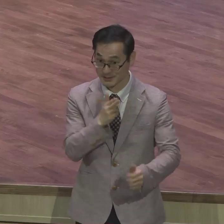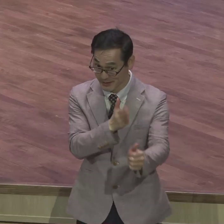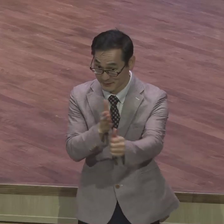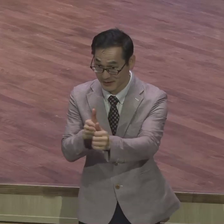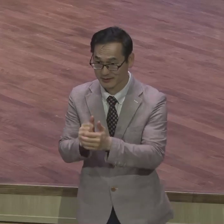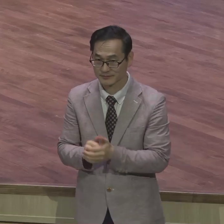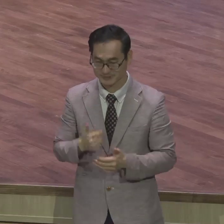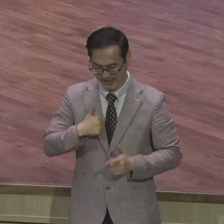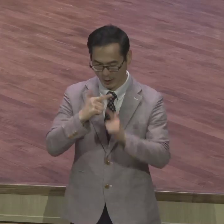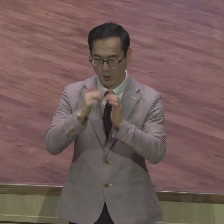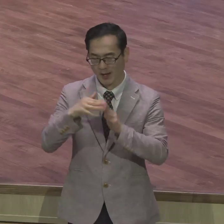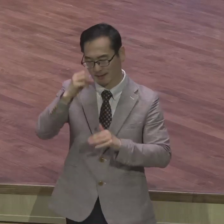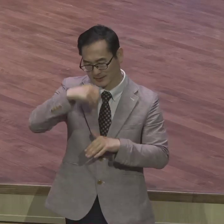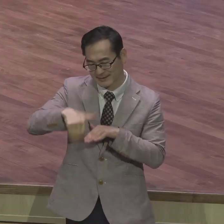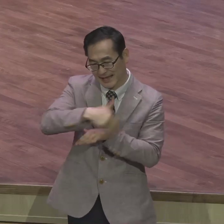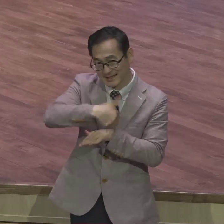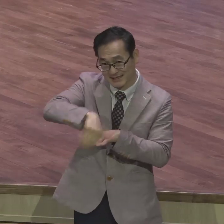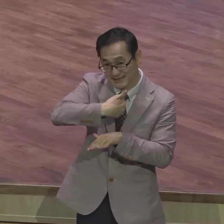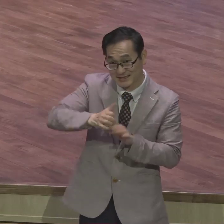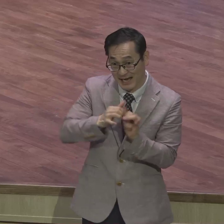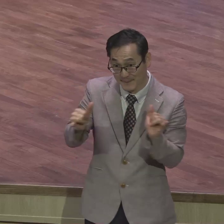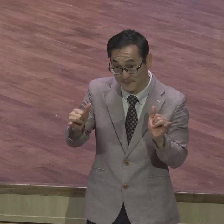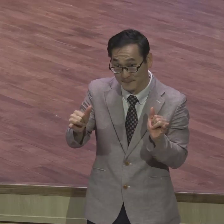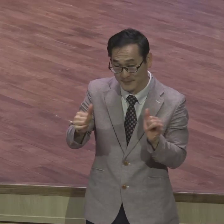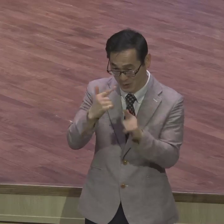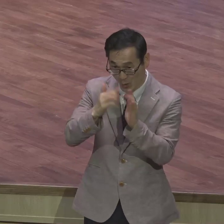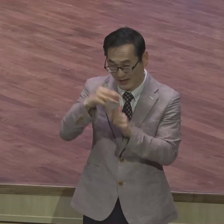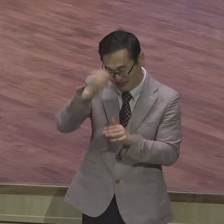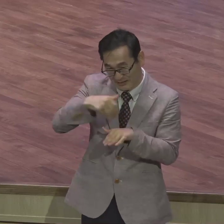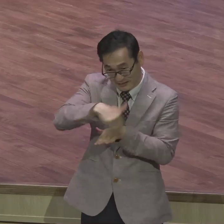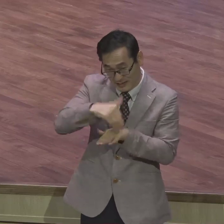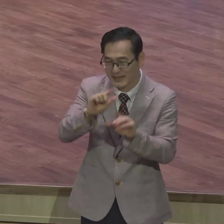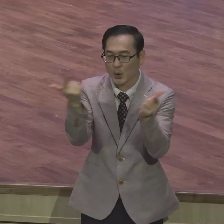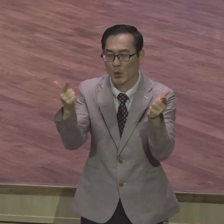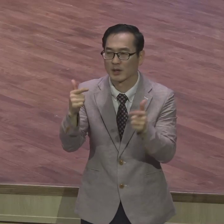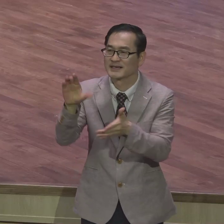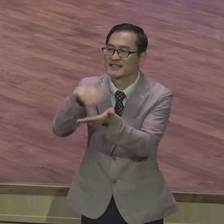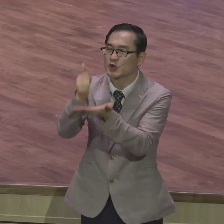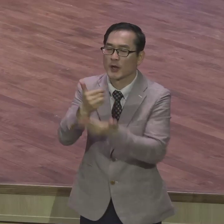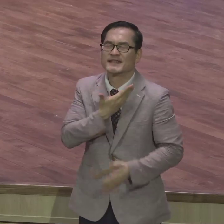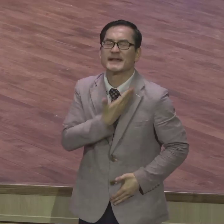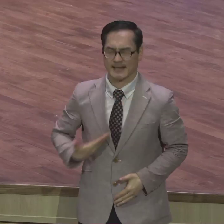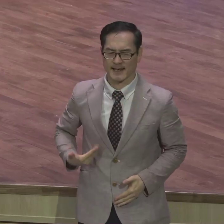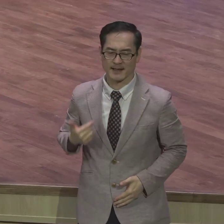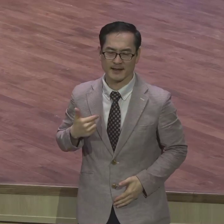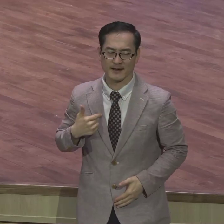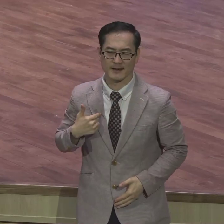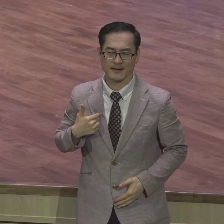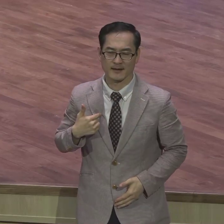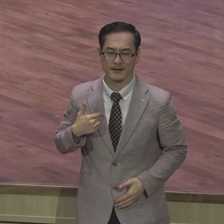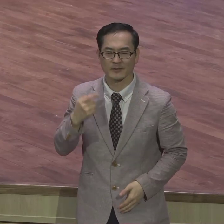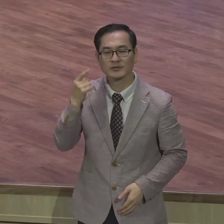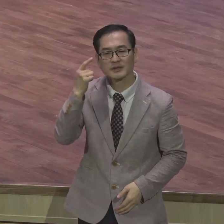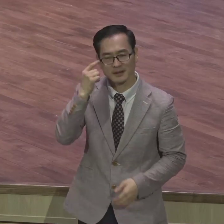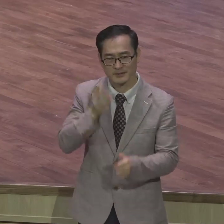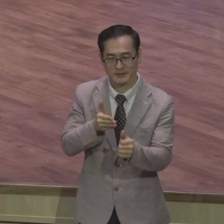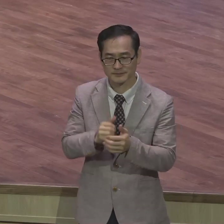있지만 나는 그리스도의 제자다 아멘 예원교회가 구원했습니까 예원교회란 말하는 구원받은 우리